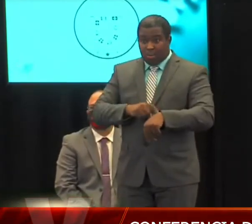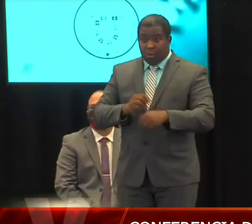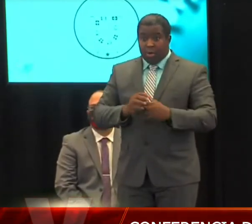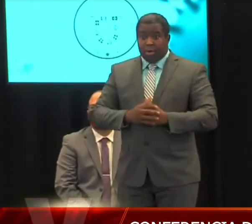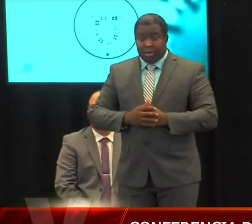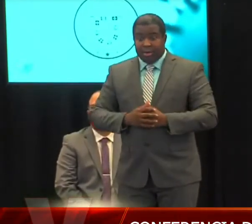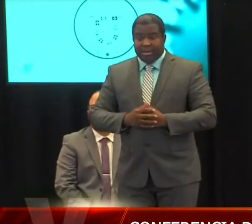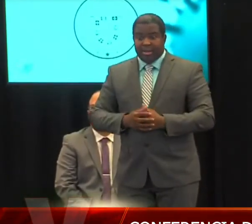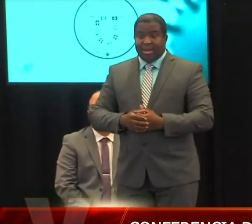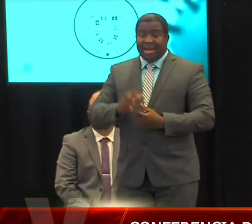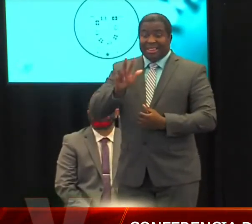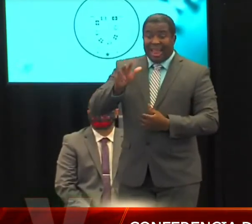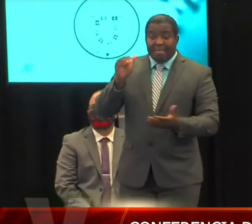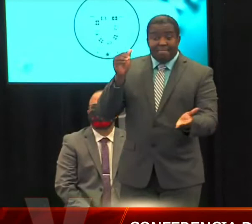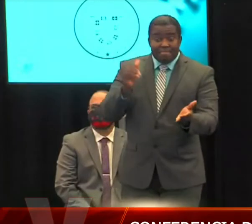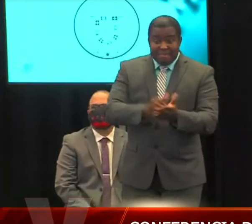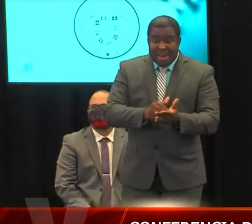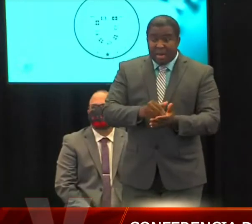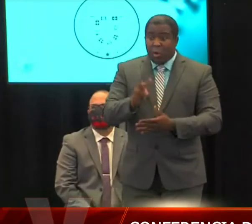Pasamos con Telemundo.